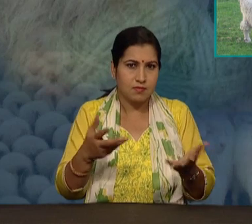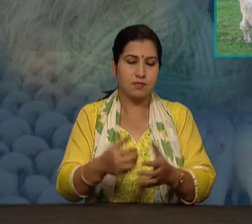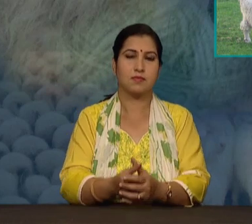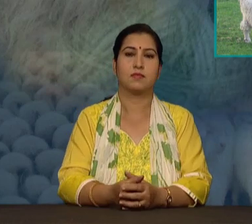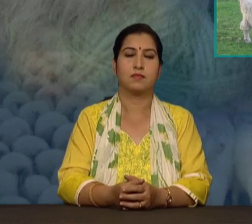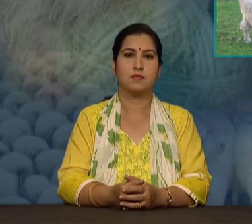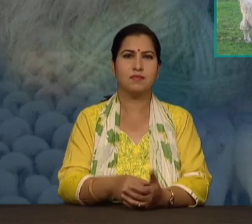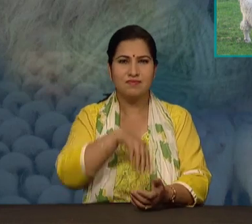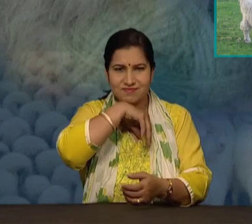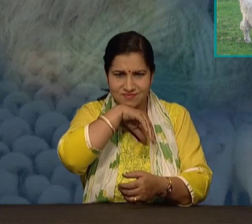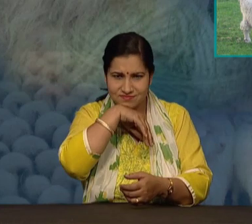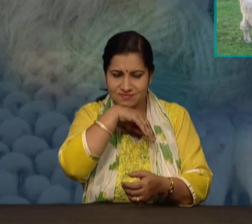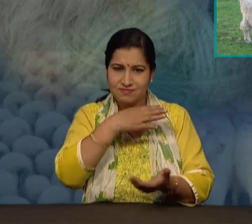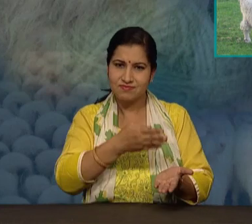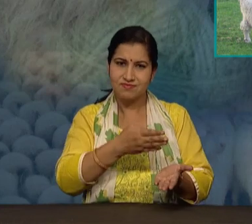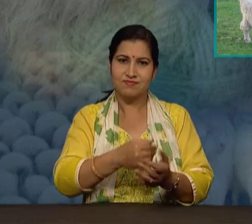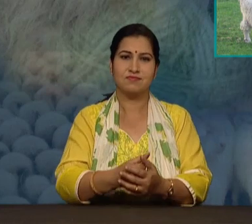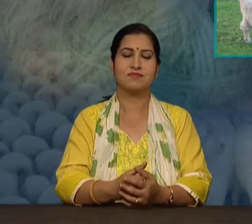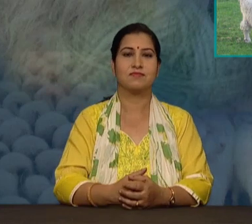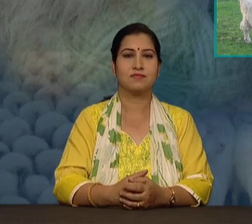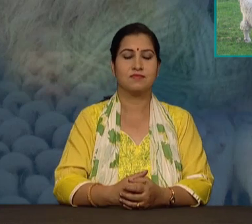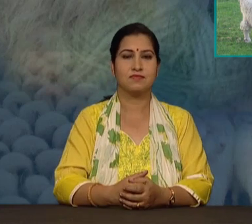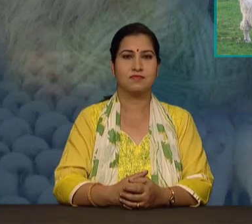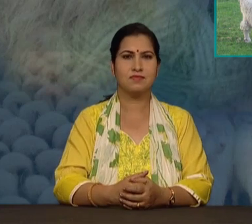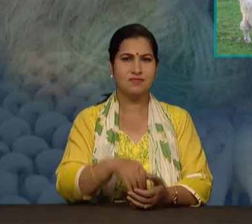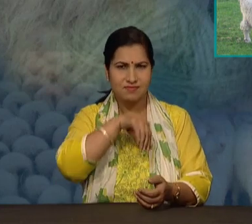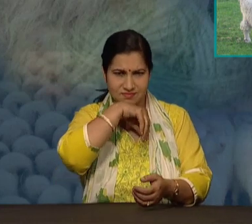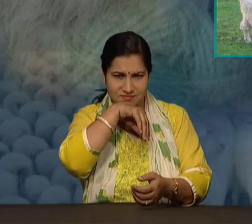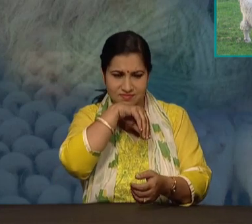बकरी? क्या बकरी से भी उन्द मिलती है?